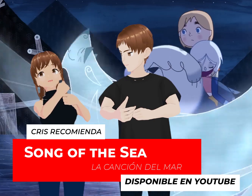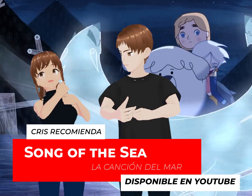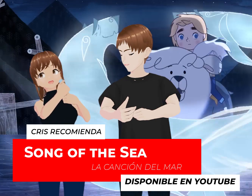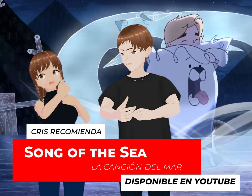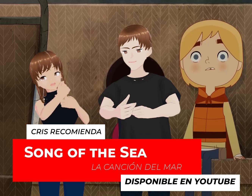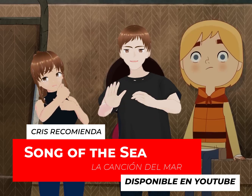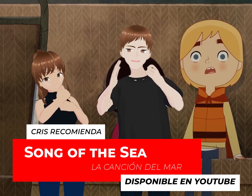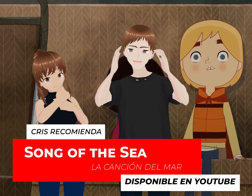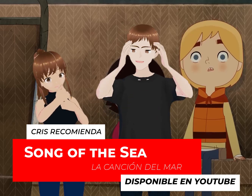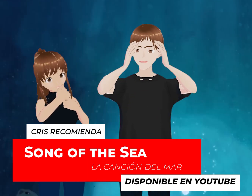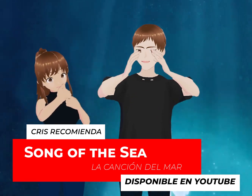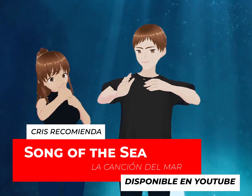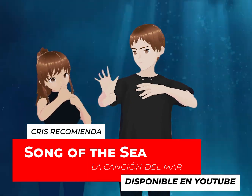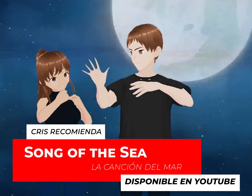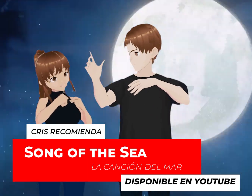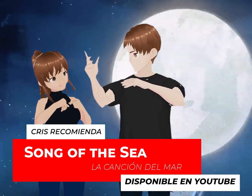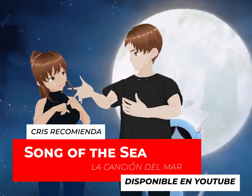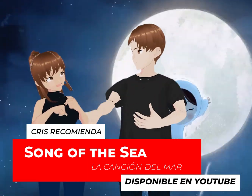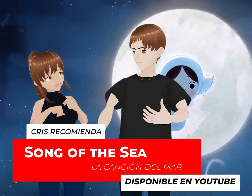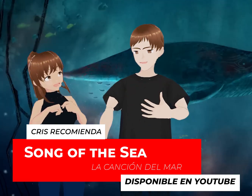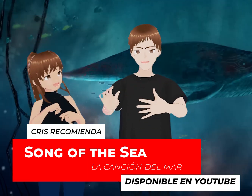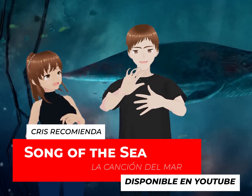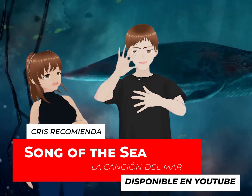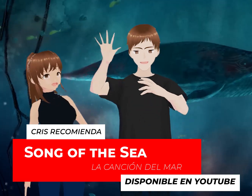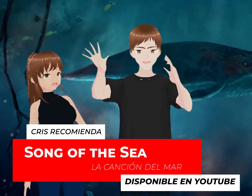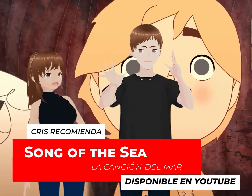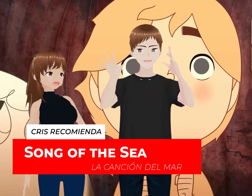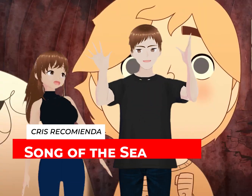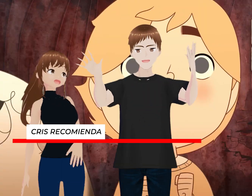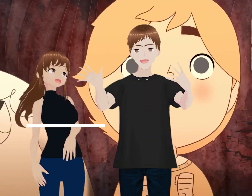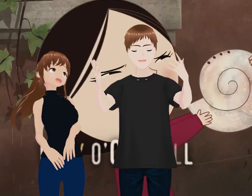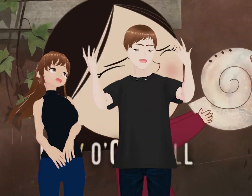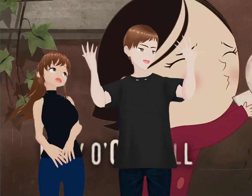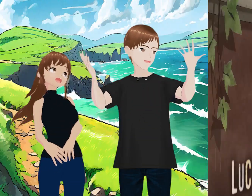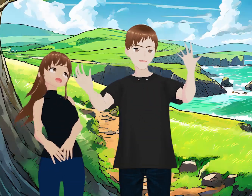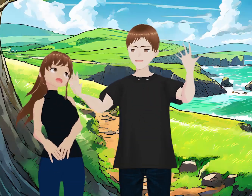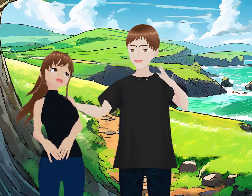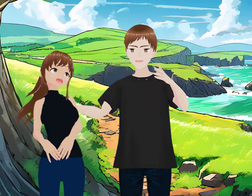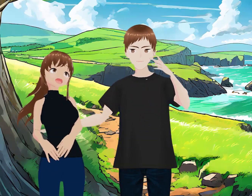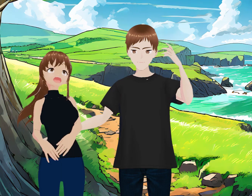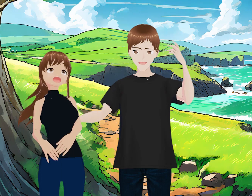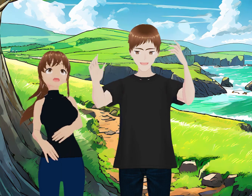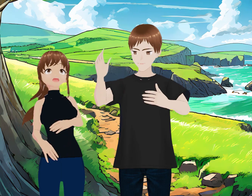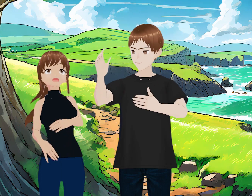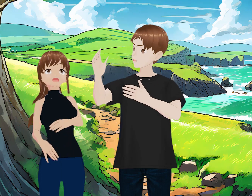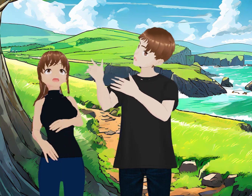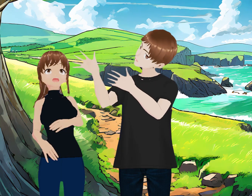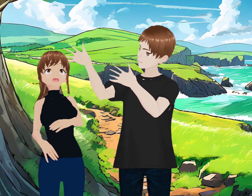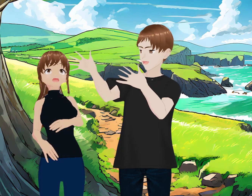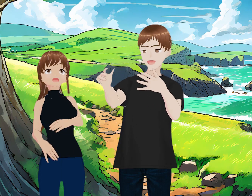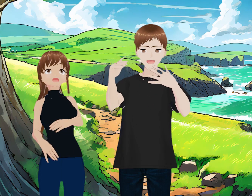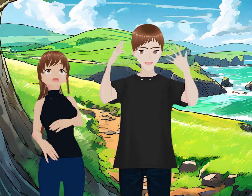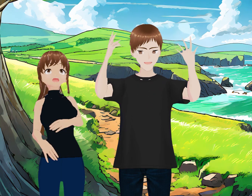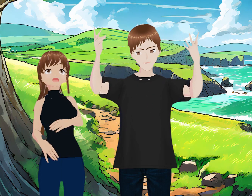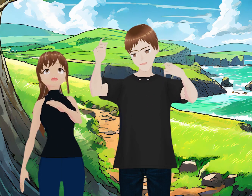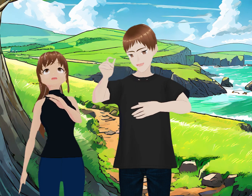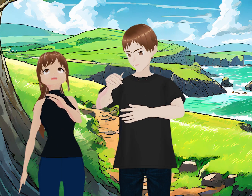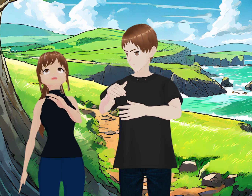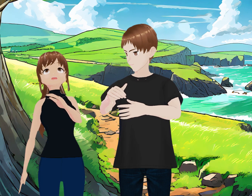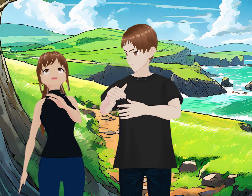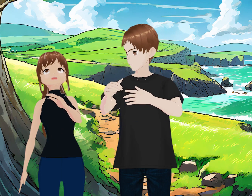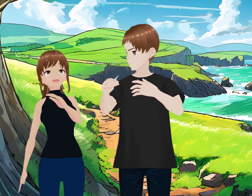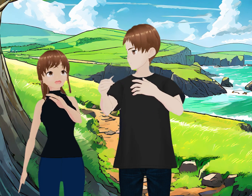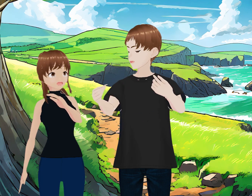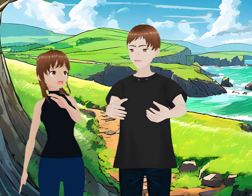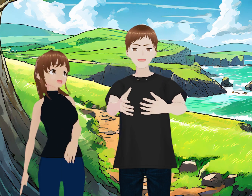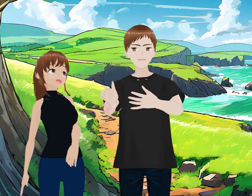postproducción, aquí necesitamos el tatuaje. O no te basta con que ya estamos haciendo todo esto en animado, quieres que ahí me ponga este... Que arréglame el cabello como lo